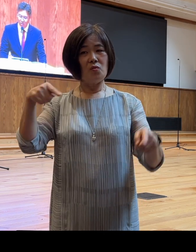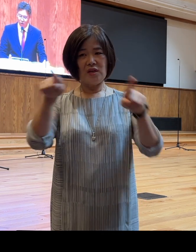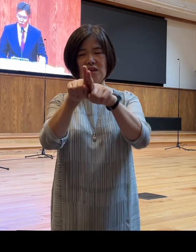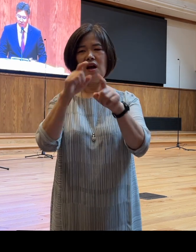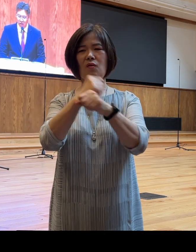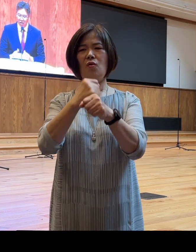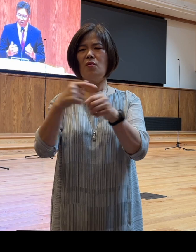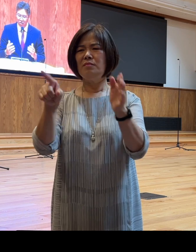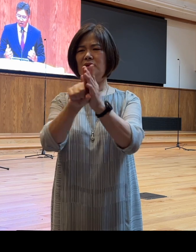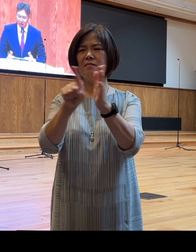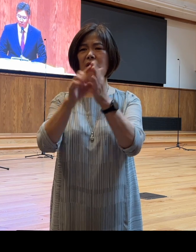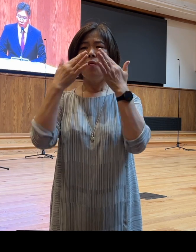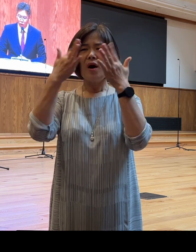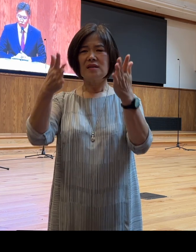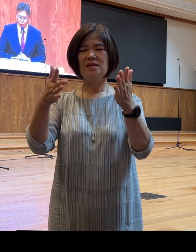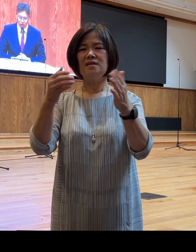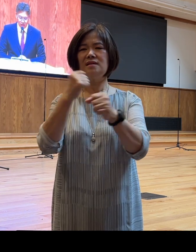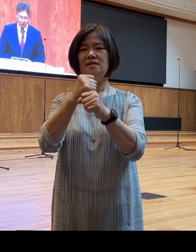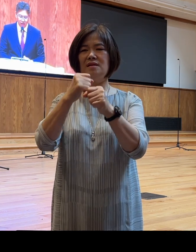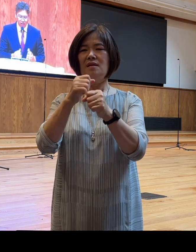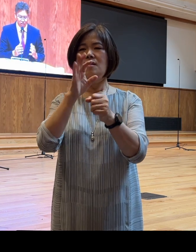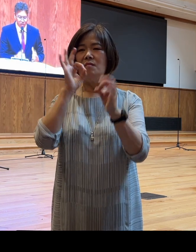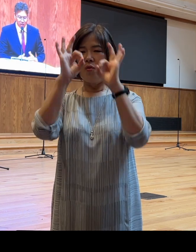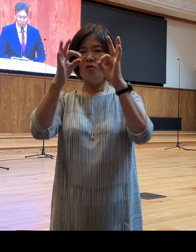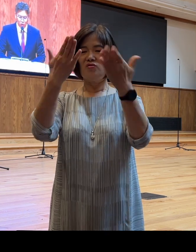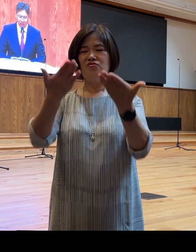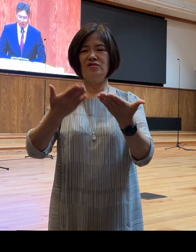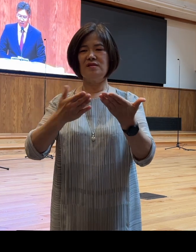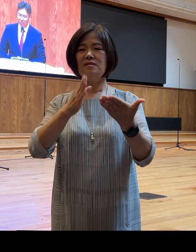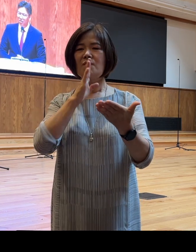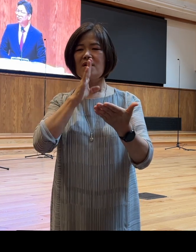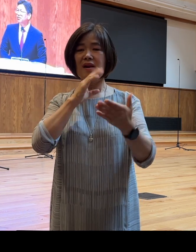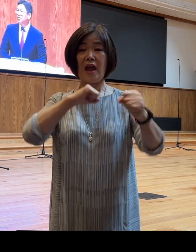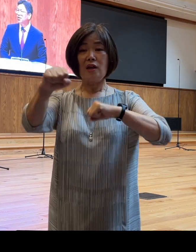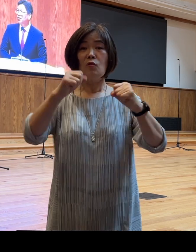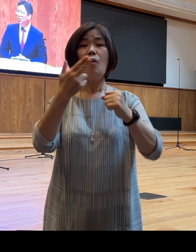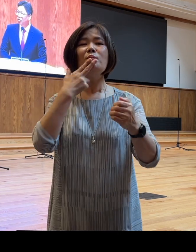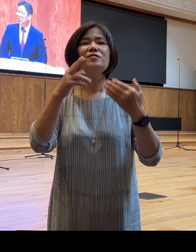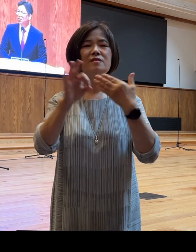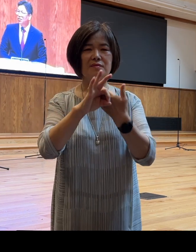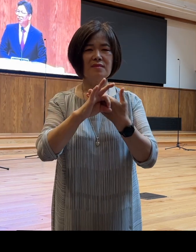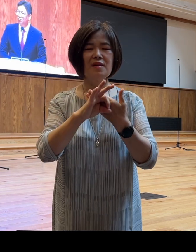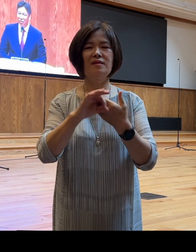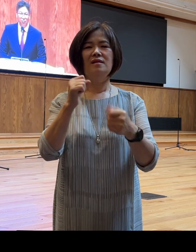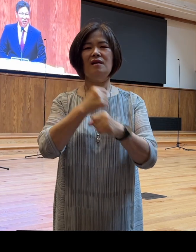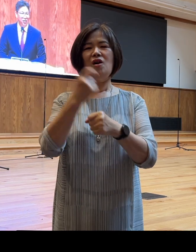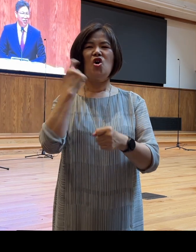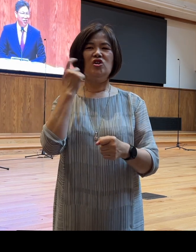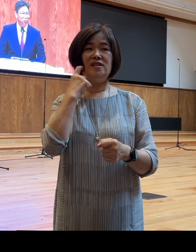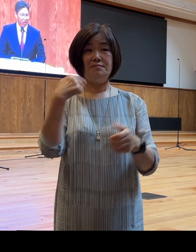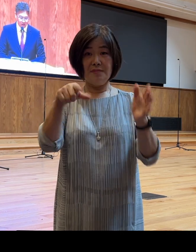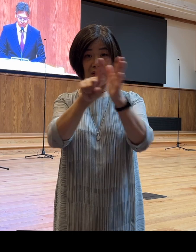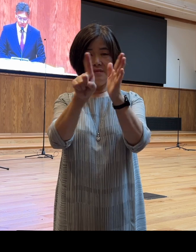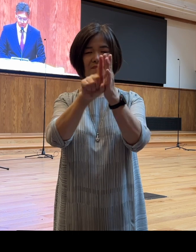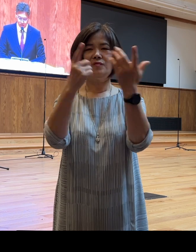소신, 신뢰를 보여주는 의지적인 행동이 따르지 않는 믿음은 거짓된 믿음이다 라고 얘기하고 있는 것이죠